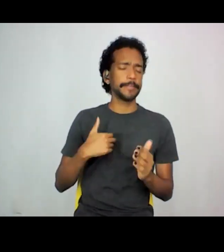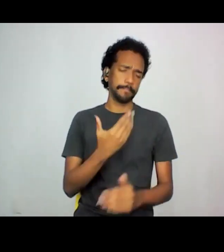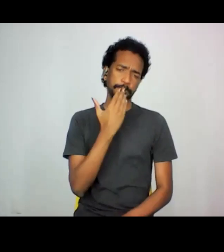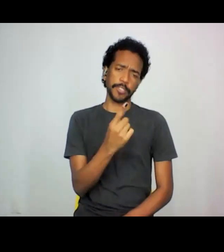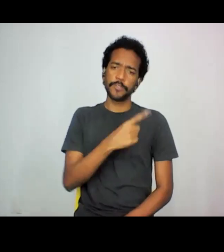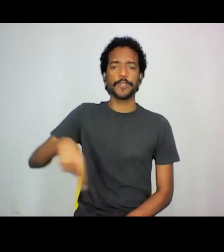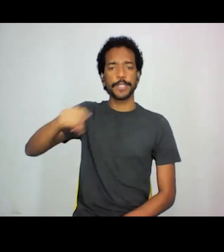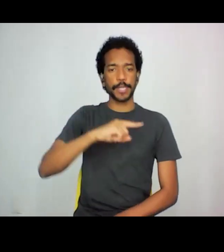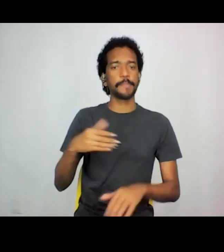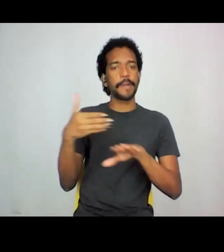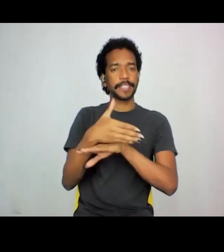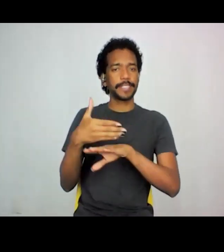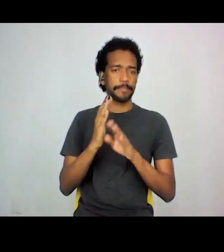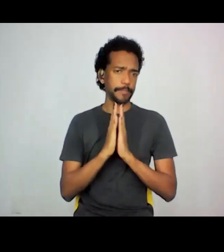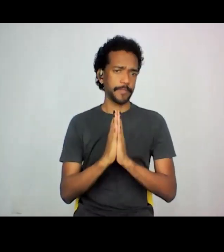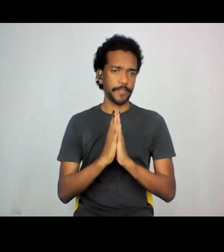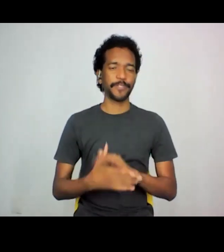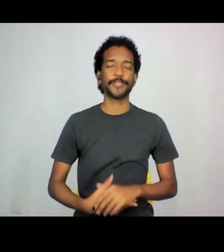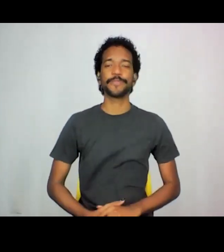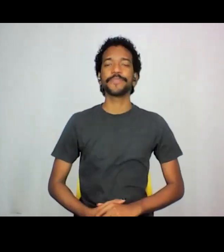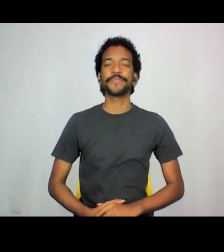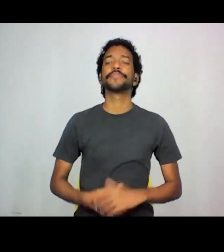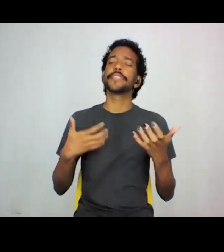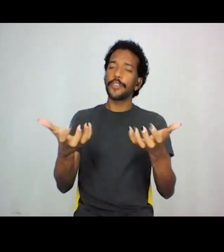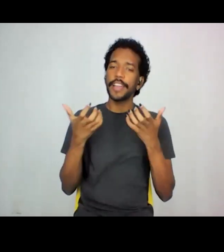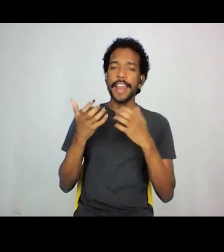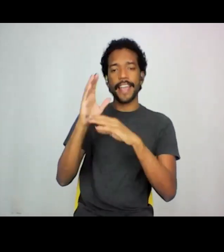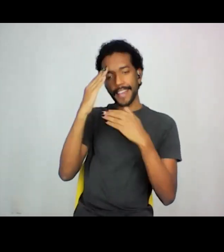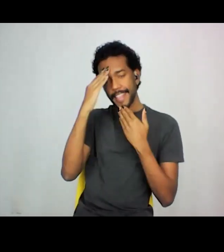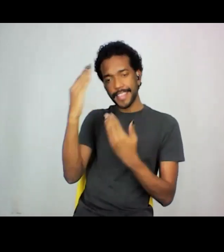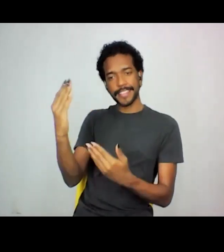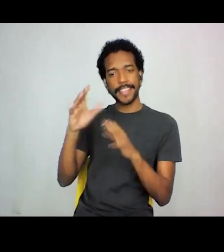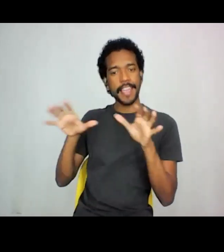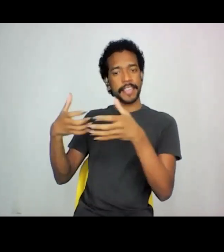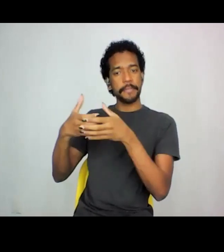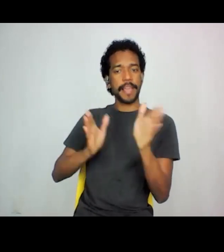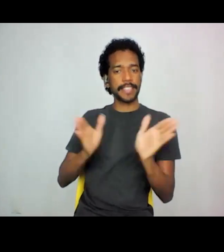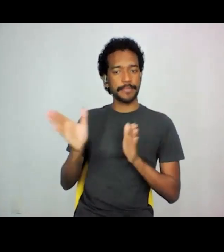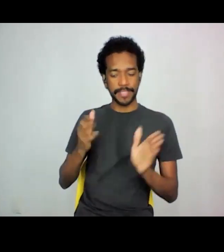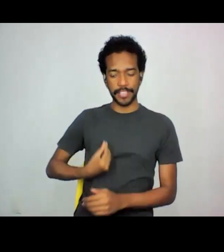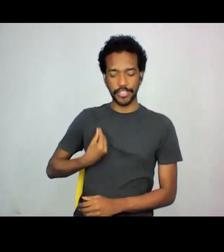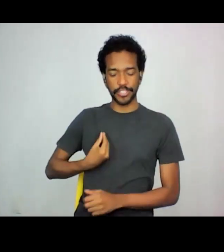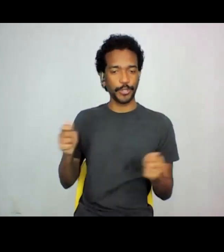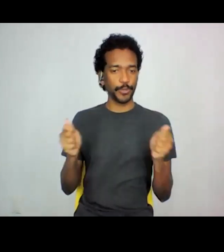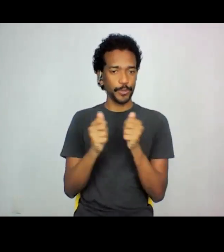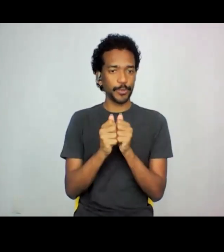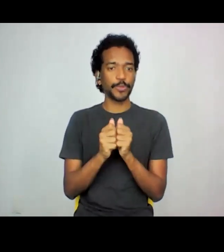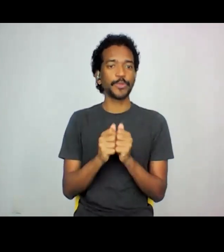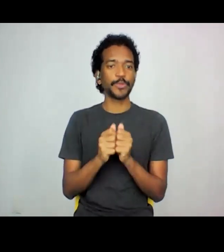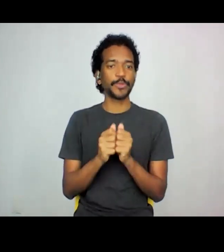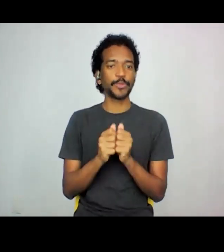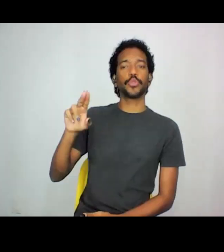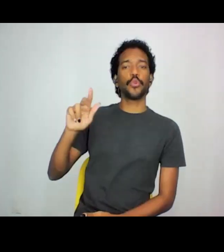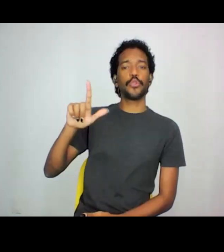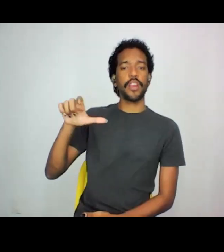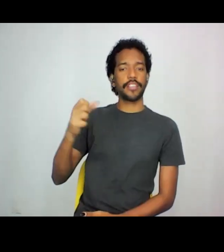favor. E, por fim, eu gostaria de agradecer à equipe de acessibilidade que está acompanhando a gente, o Douglas aqui nas